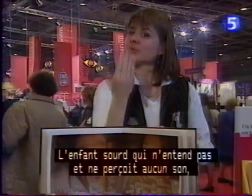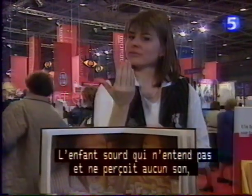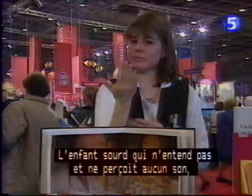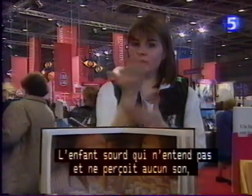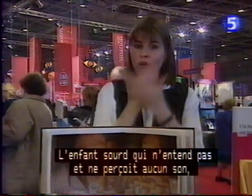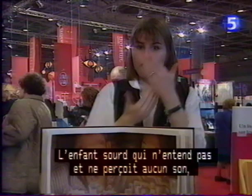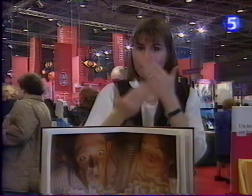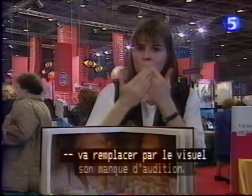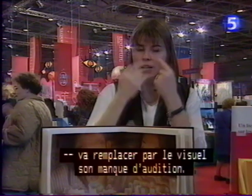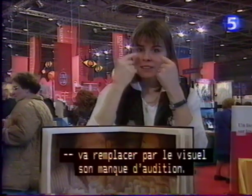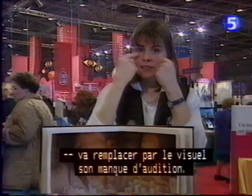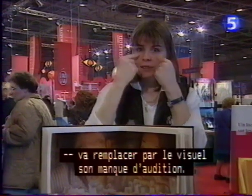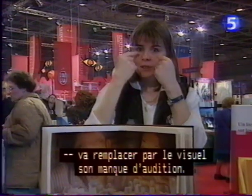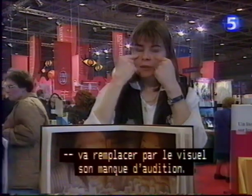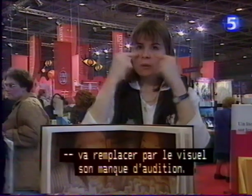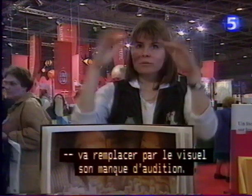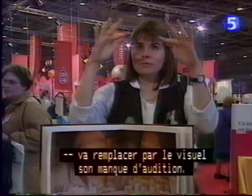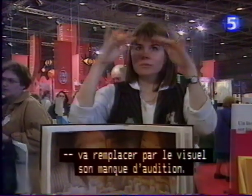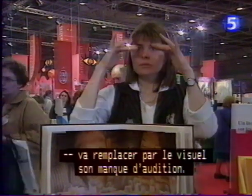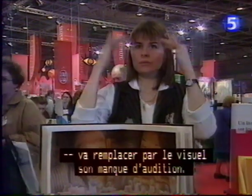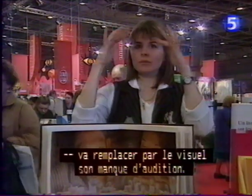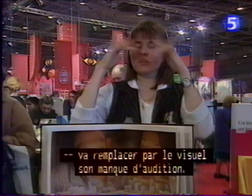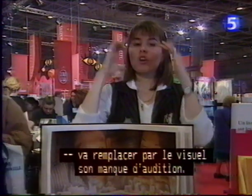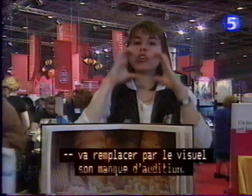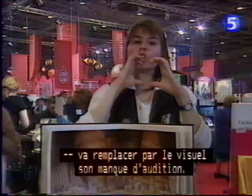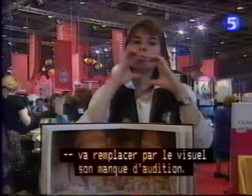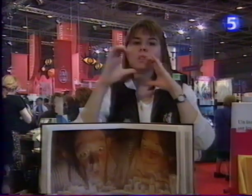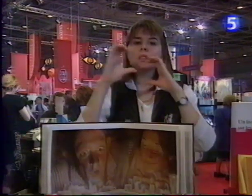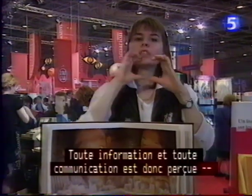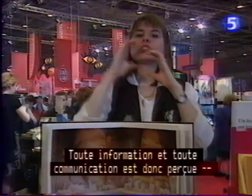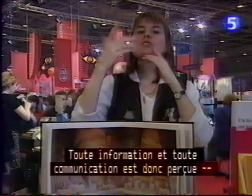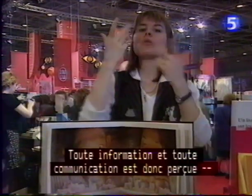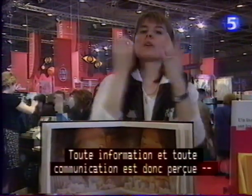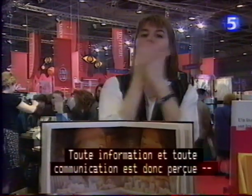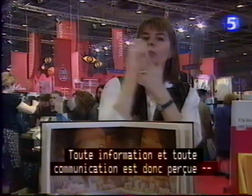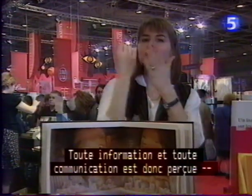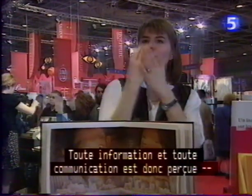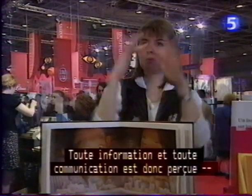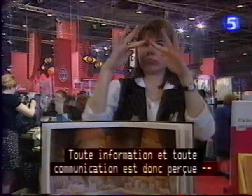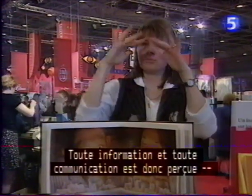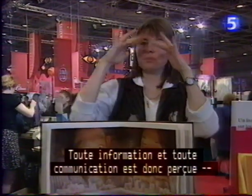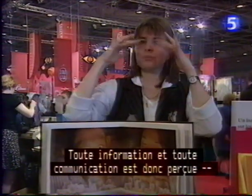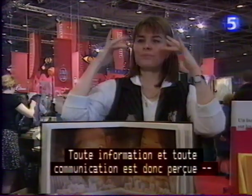va remplacer par le visuel son manque d'audition. Toute information et toute communication est donc perçue par le regard.